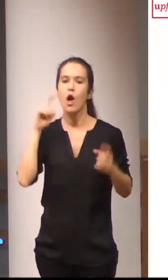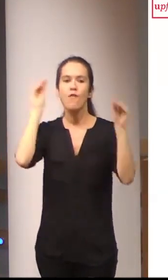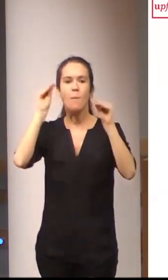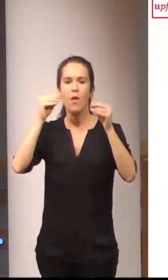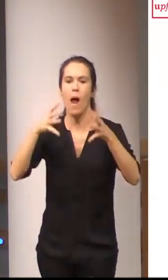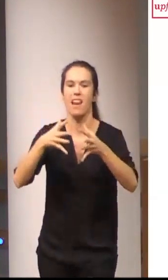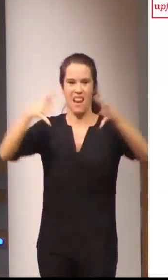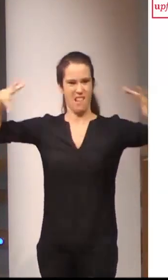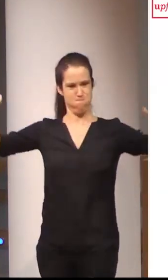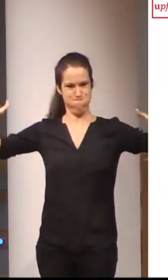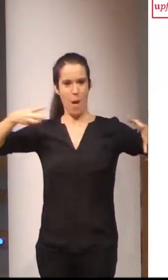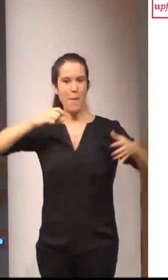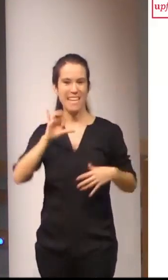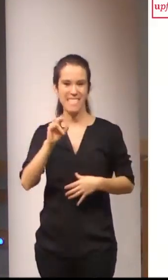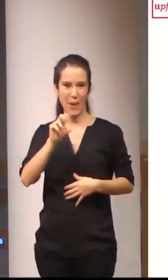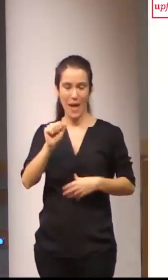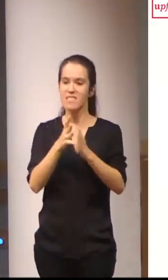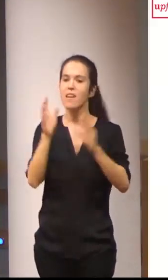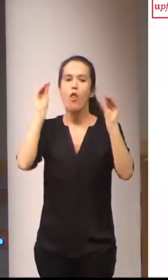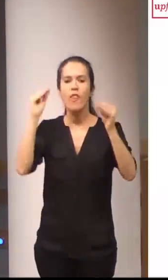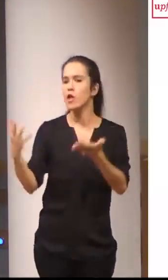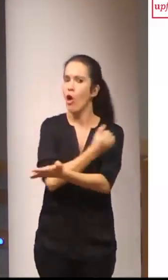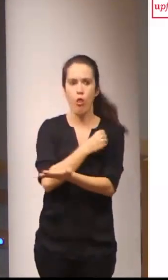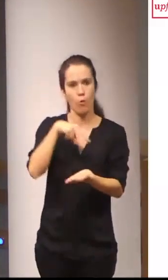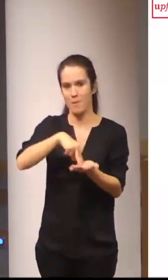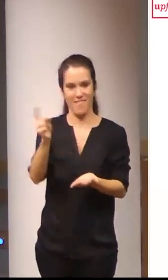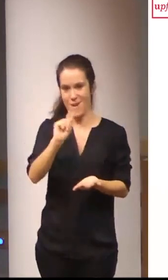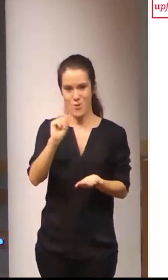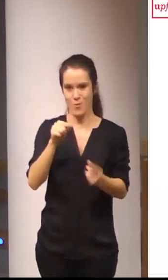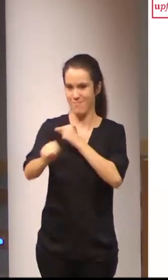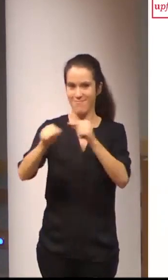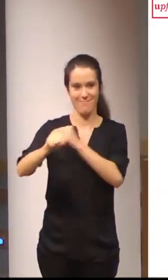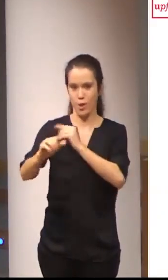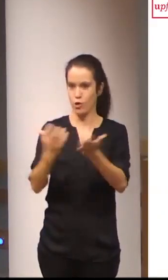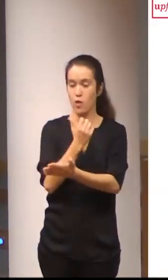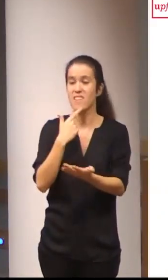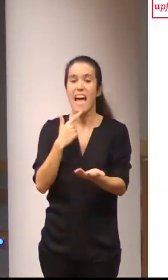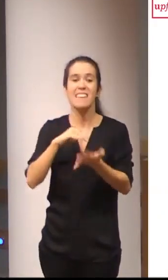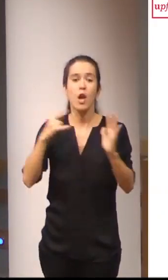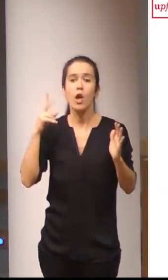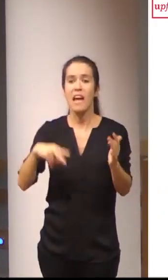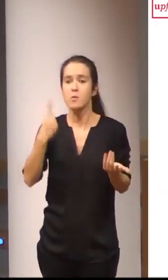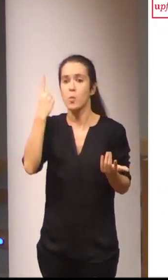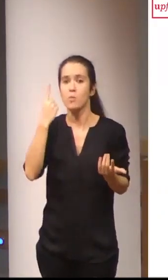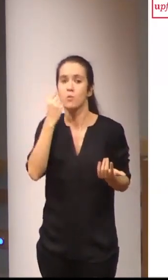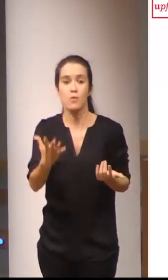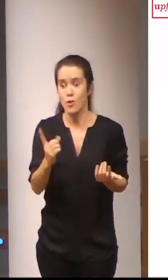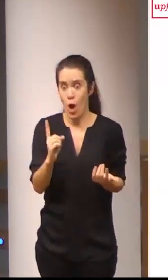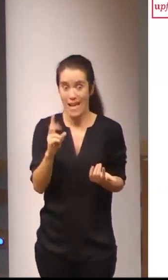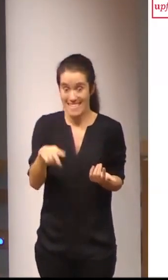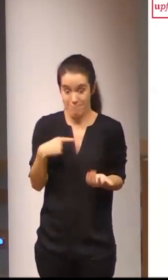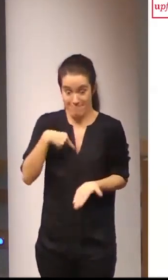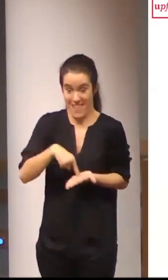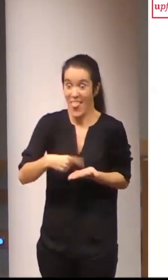masiva toda la docencia es no presencial aquí la tecnología no es un mérito es un súper requisito